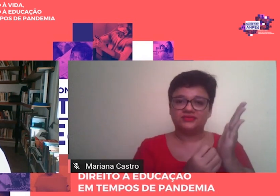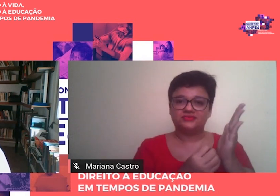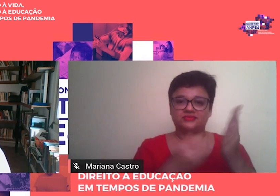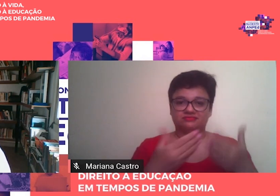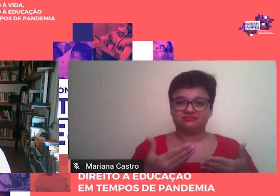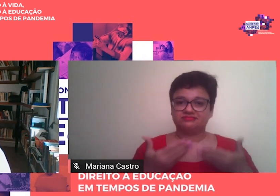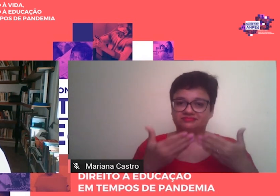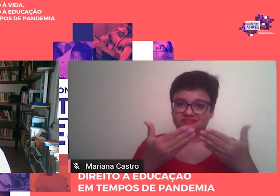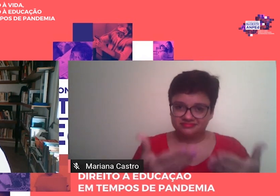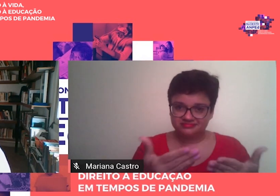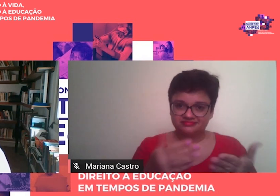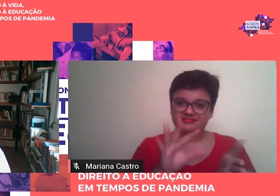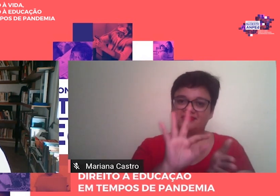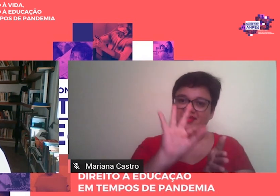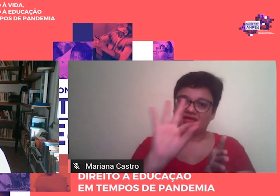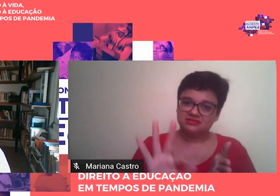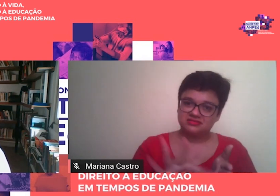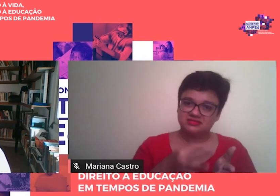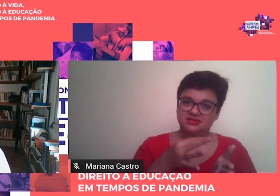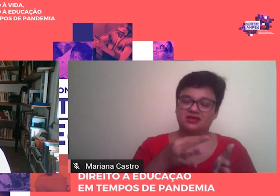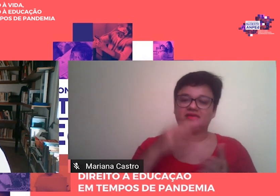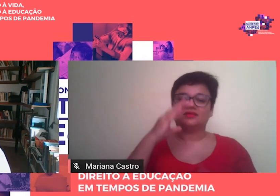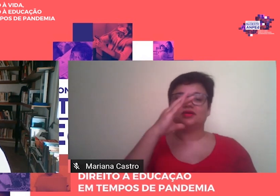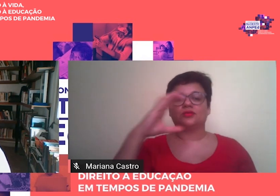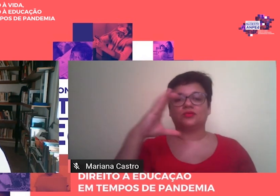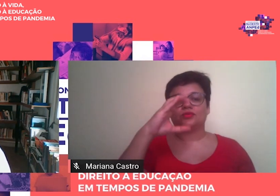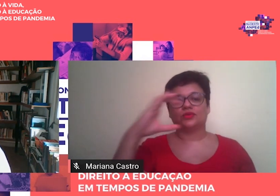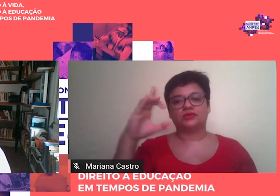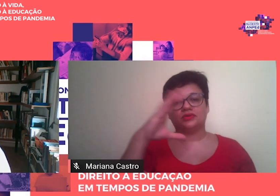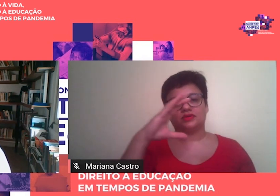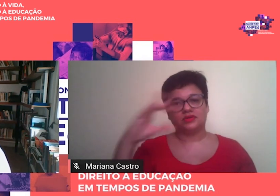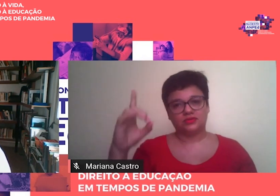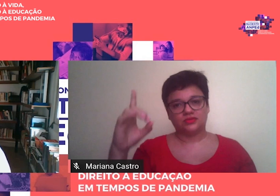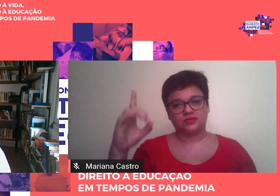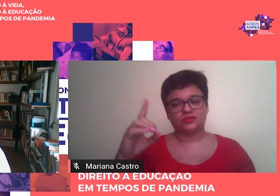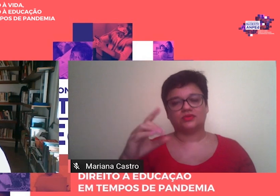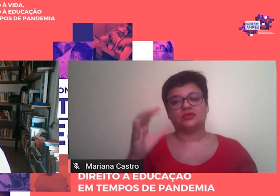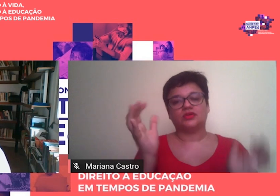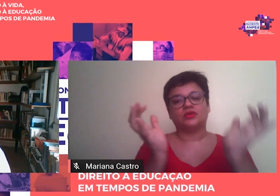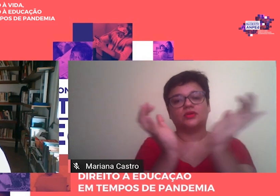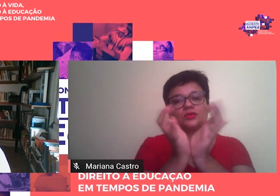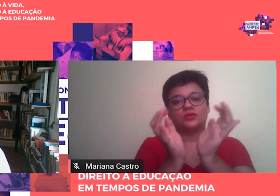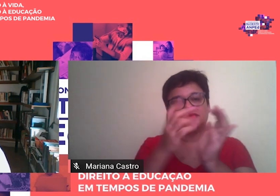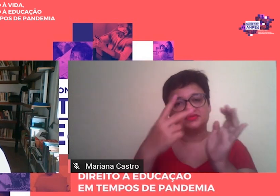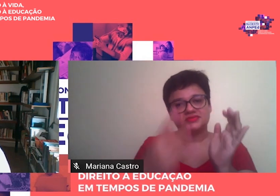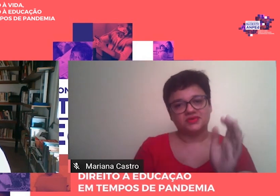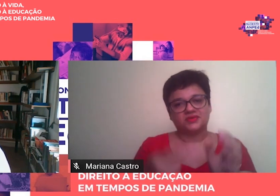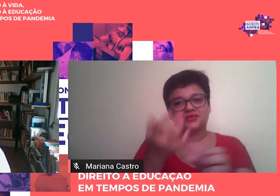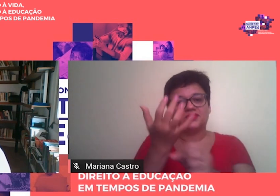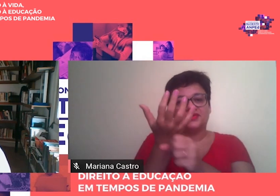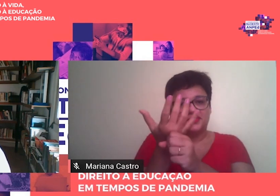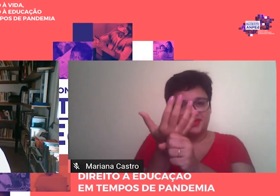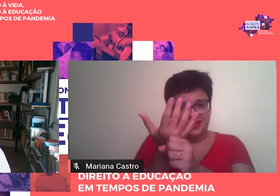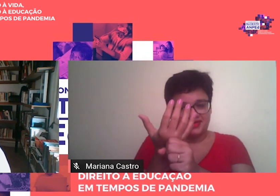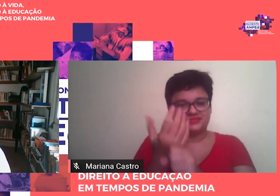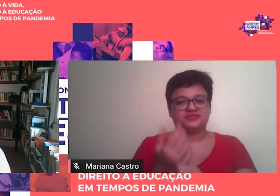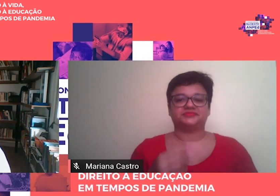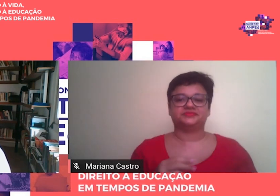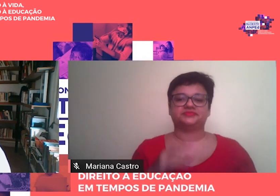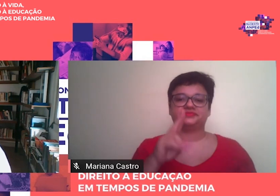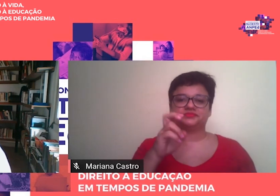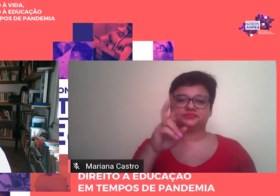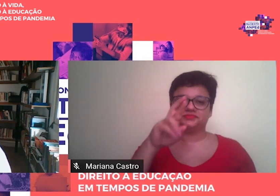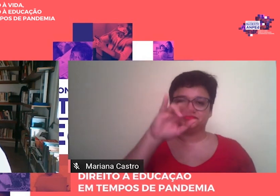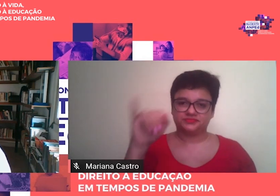por ela assinado como coordenadora da comissão local sediada na UERJ, Universidade do Estado do Rio de Janeiro.